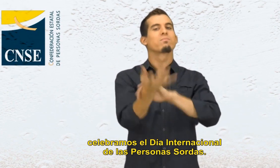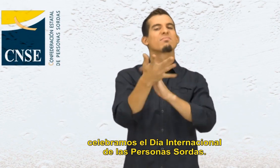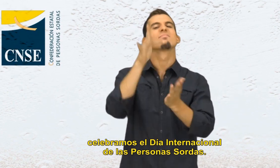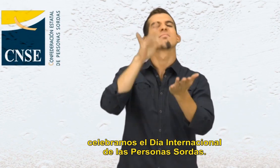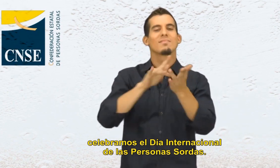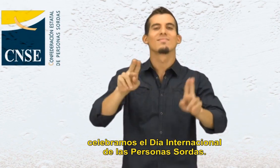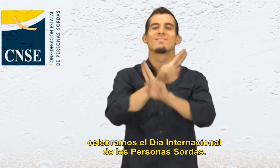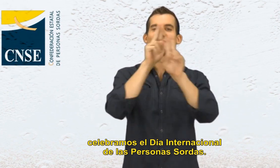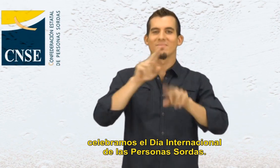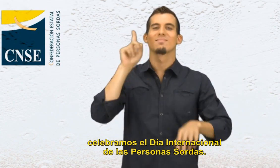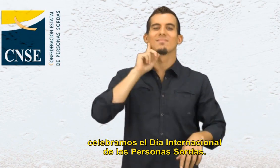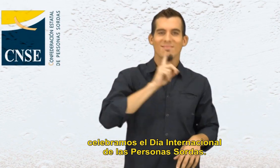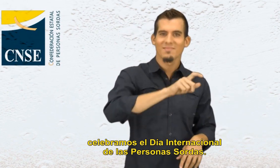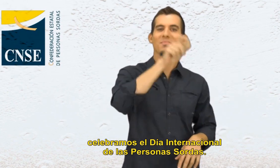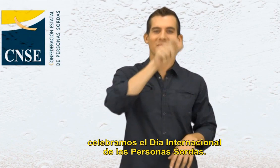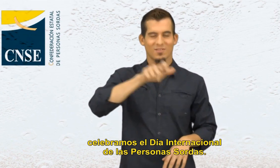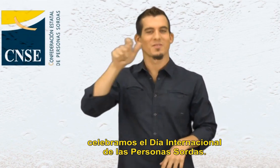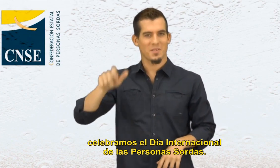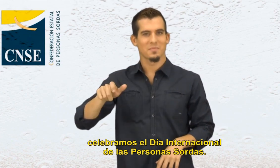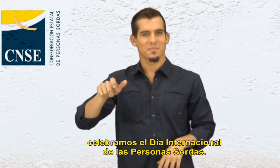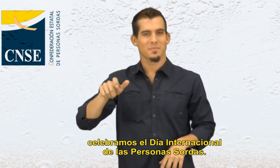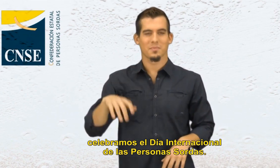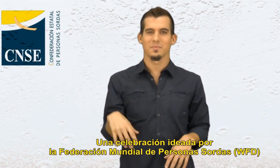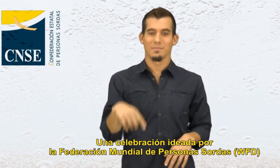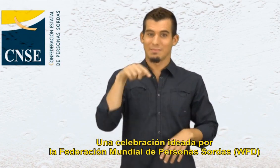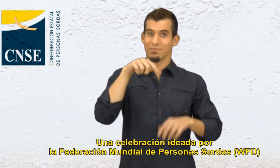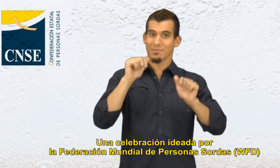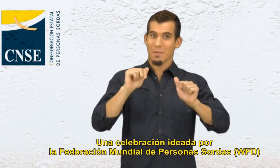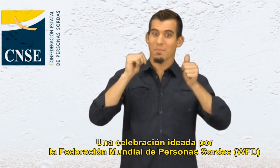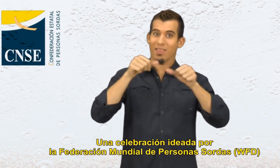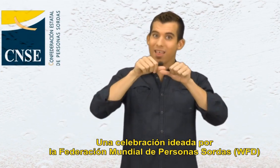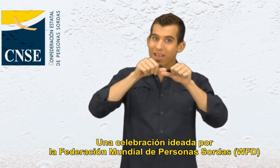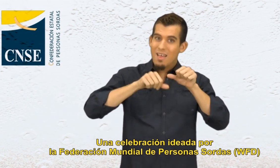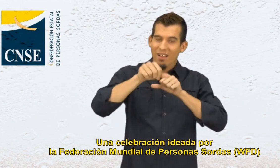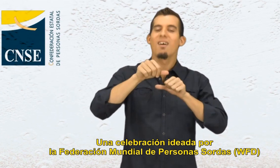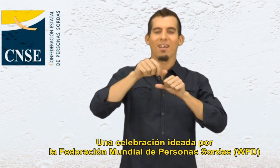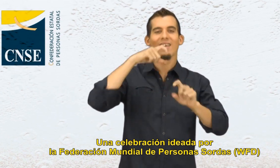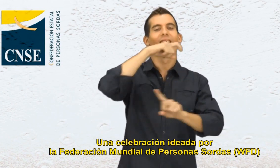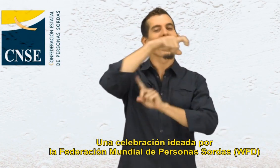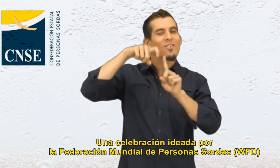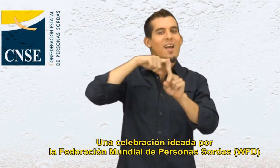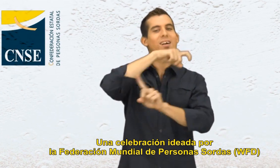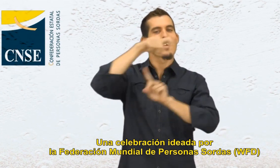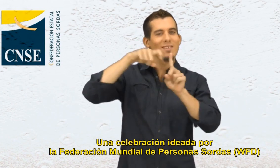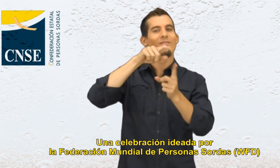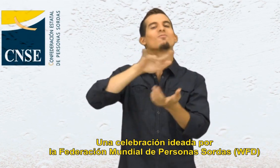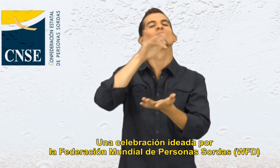¡Gracias por Una celebración ideada por la Federación Mundial de Personas Sordas,